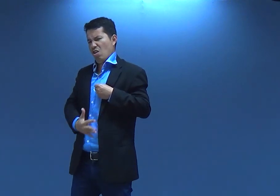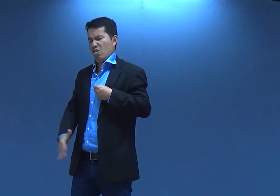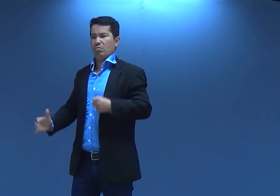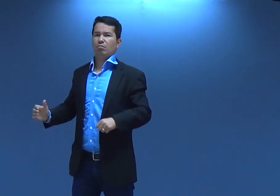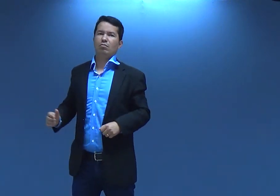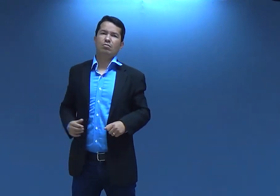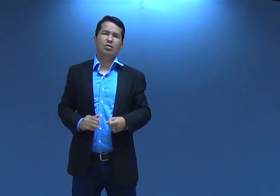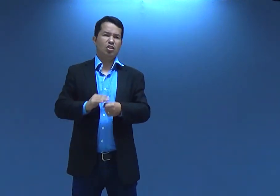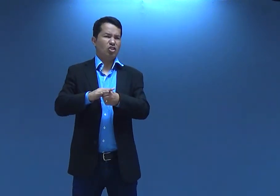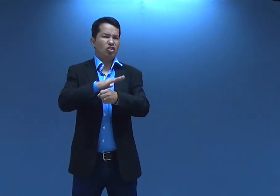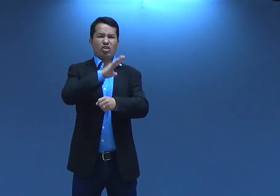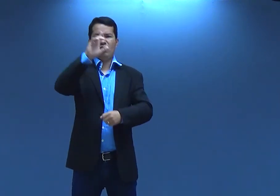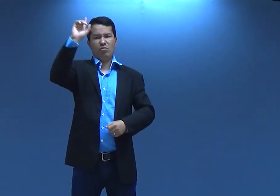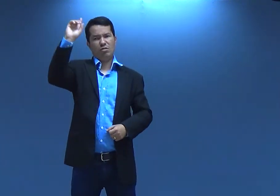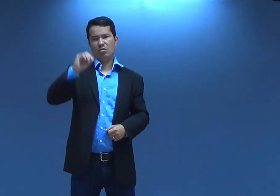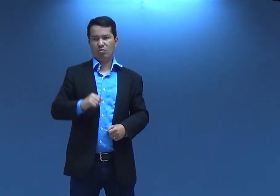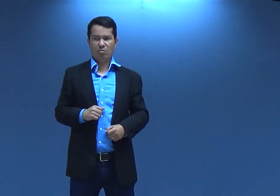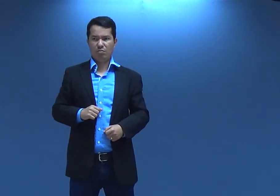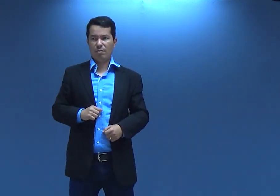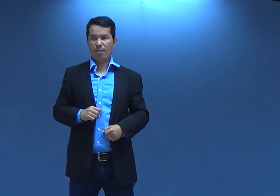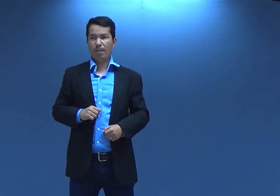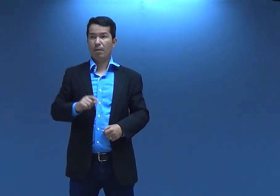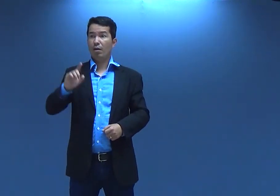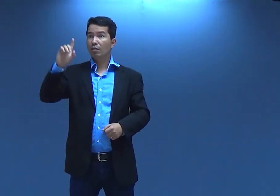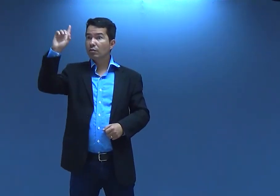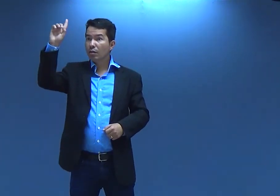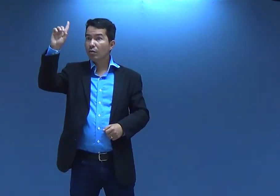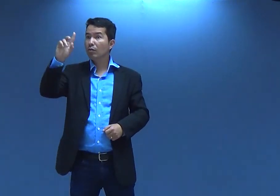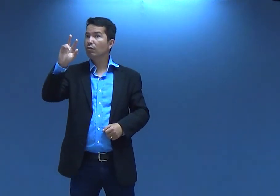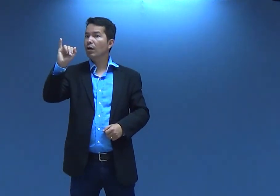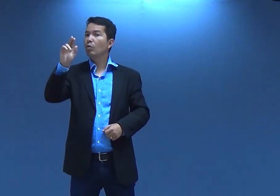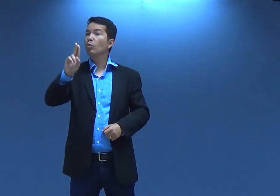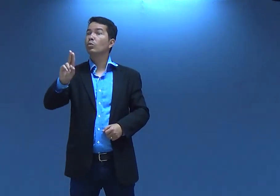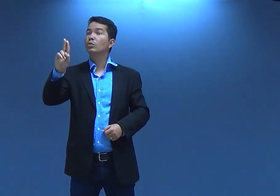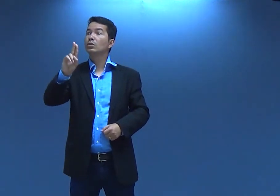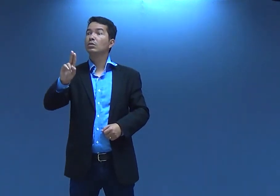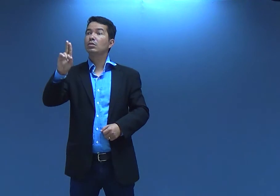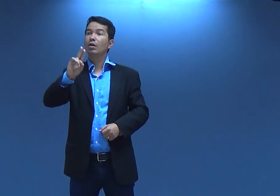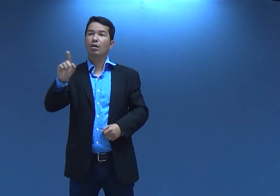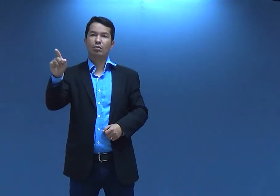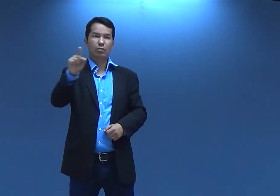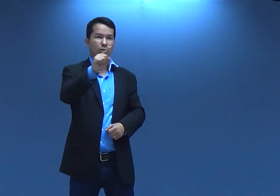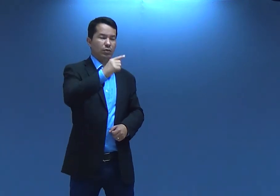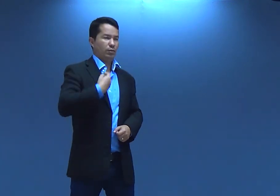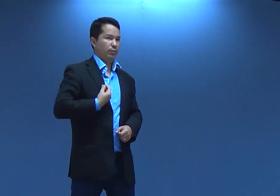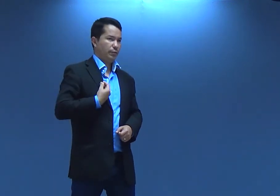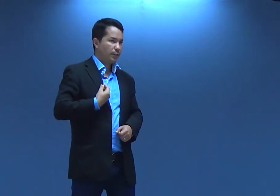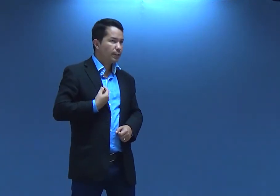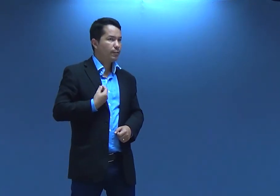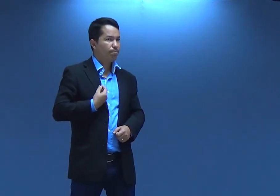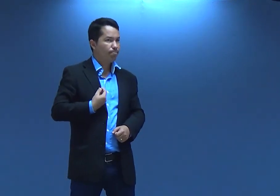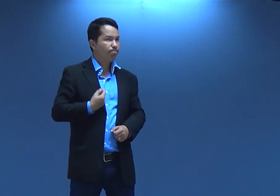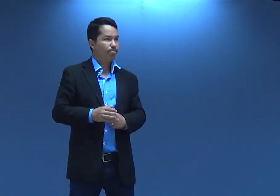transborde o amor dele na sua vida pra que você seja cheio de Deus e Deus vai usar a sua vida assim